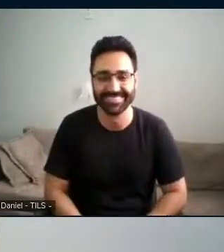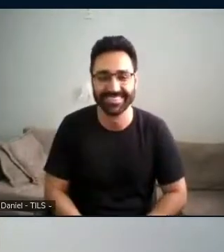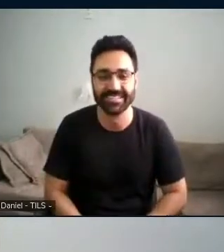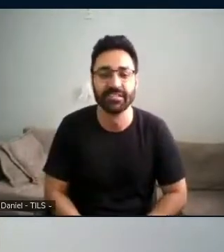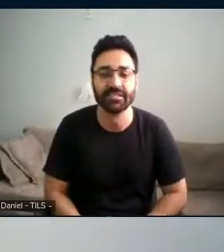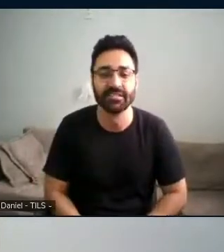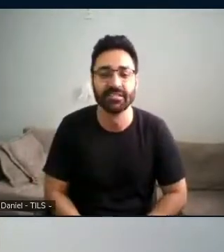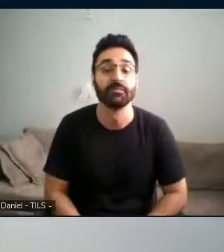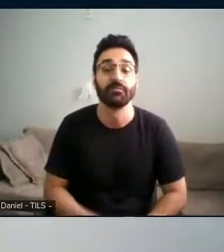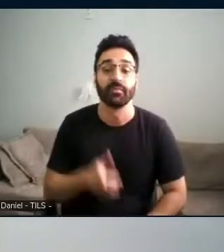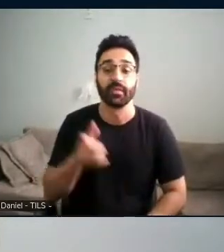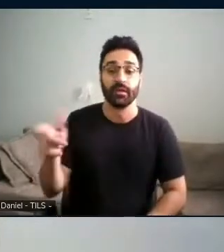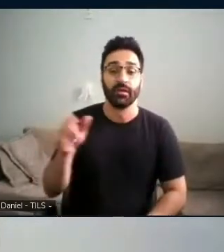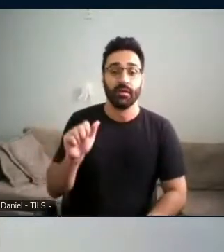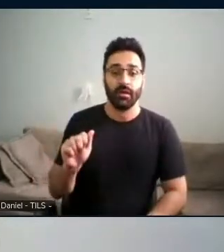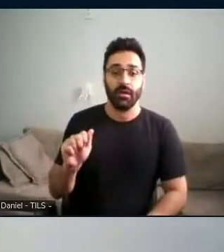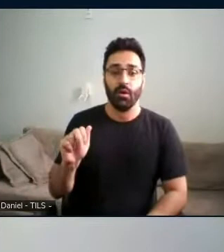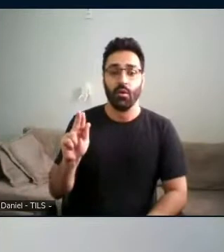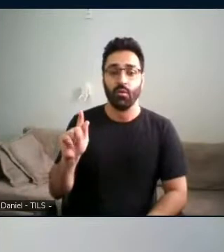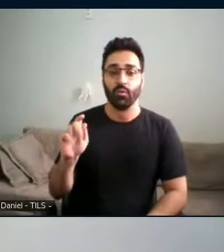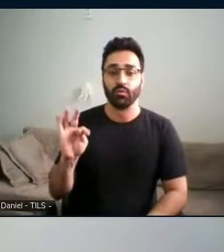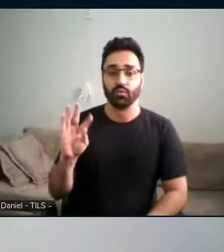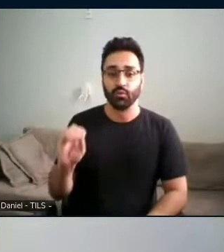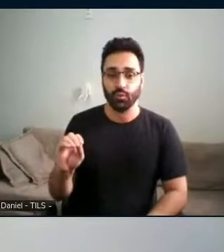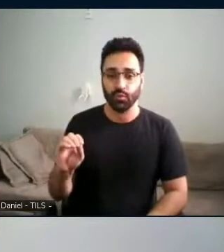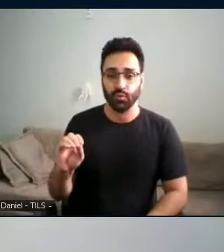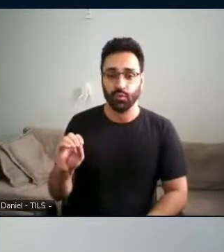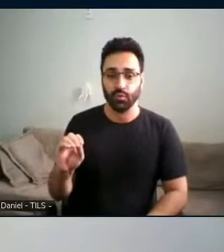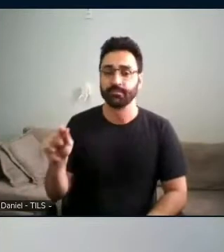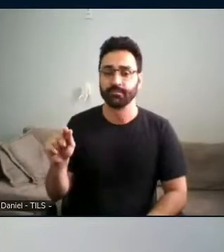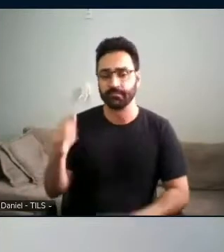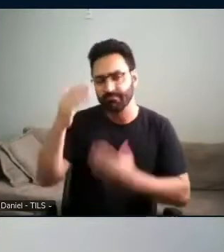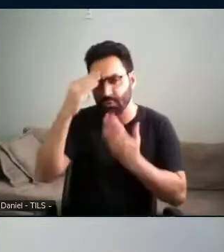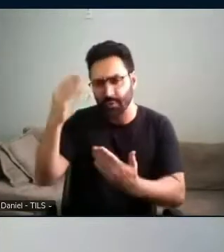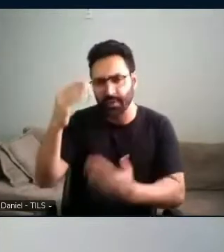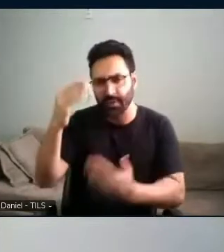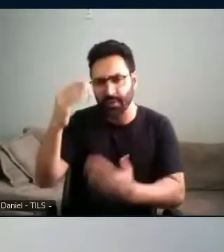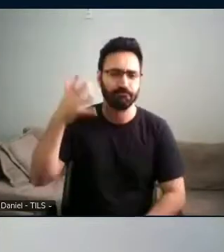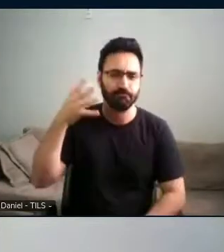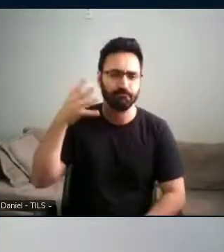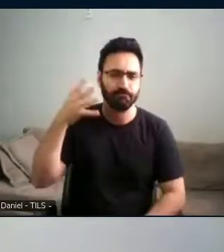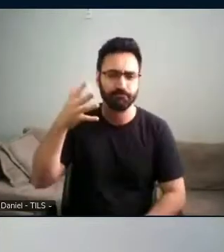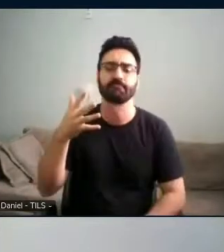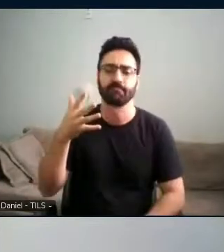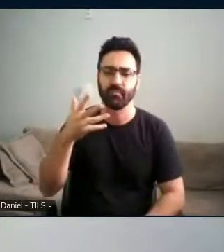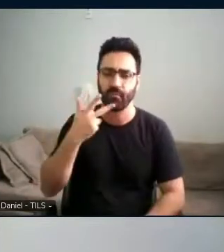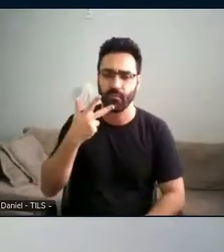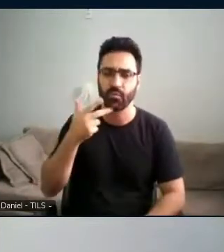Augusto Charan, agradecendo mais uma vez pela sua fala, Tati, a Guto.